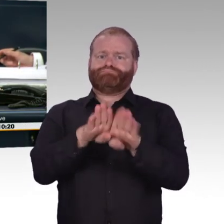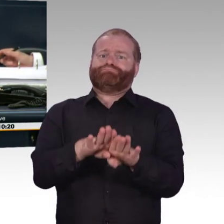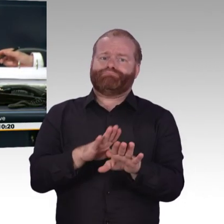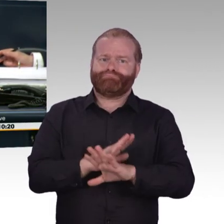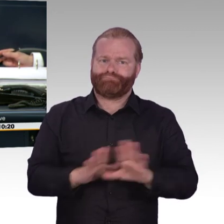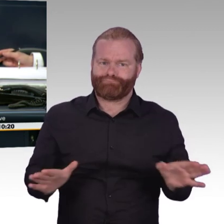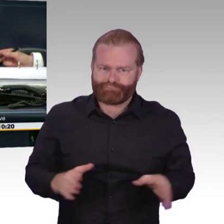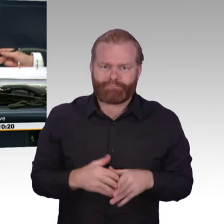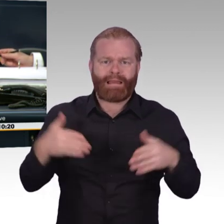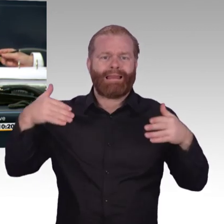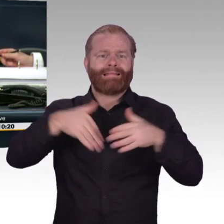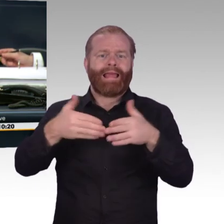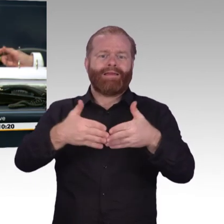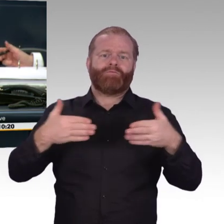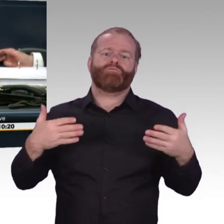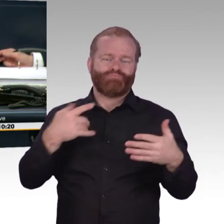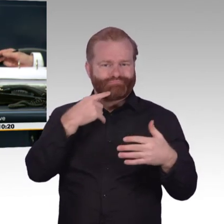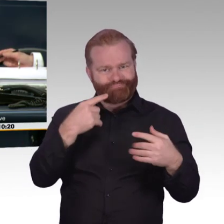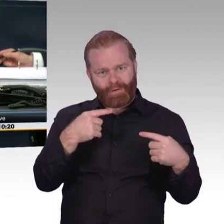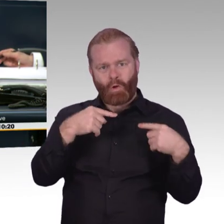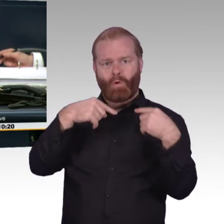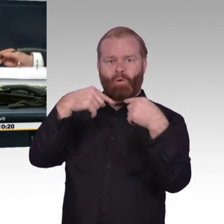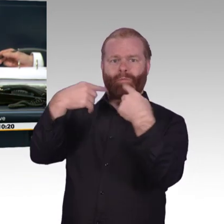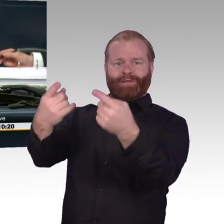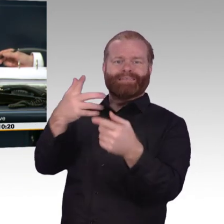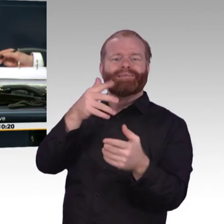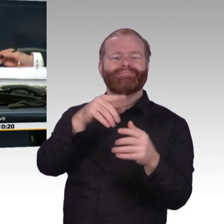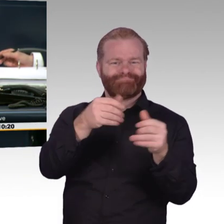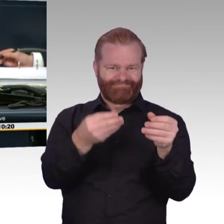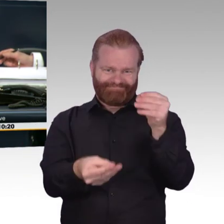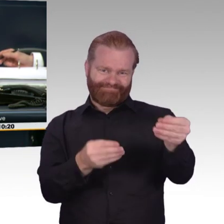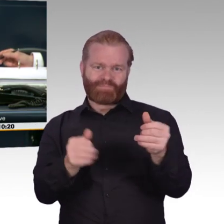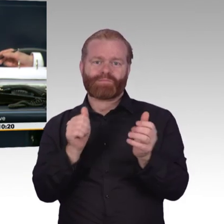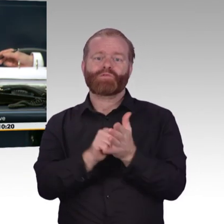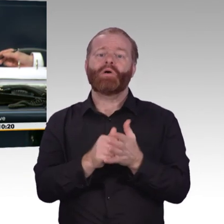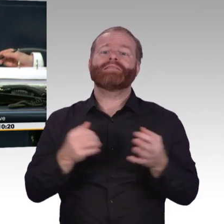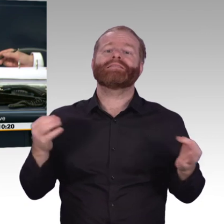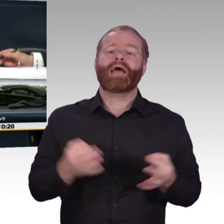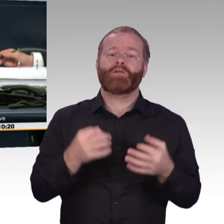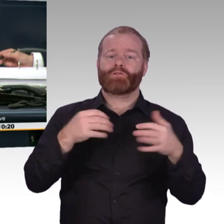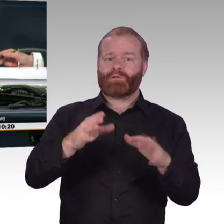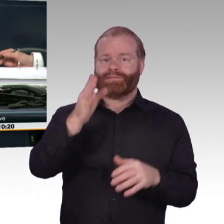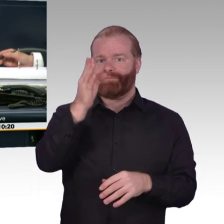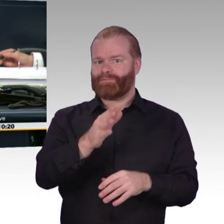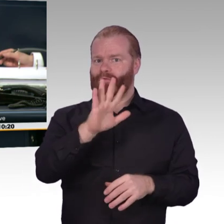Tagesordnungspunkt 5, erste Beratung des von der Fraktion der AfD eingebrachten Gesetzentwurfes